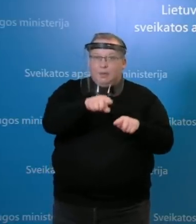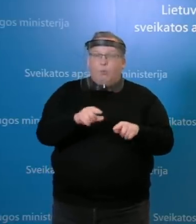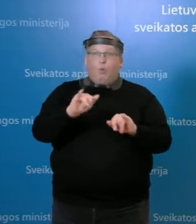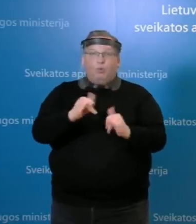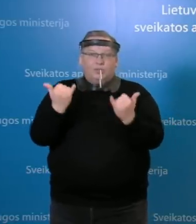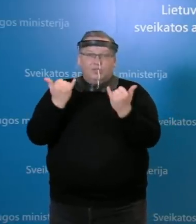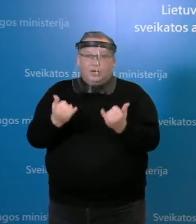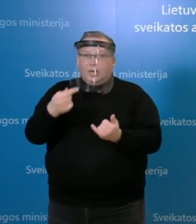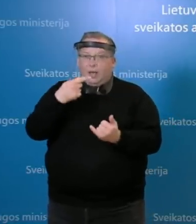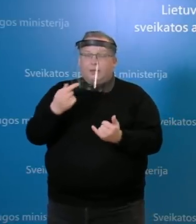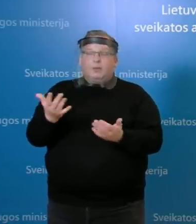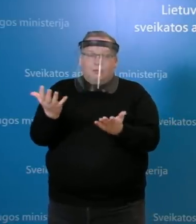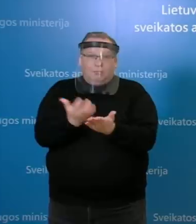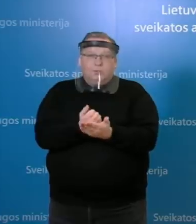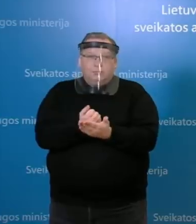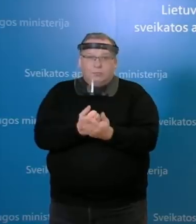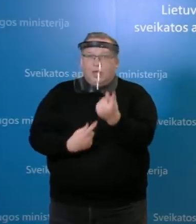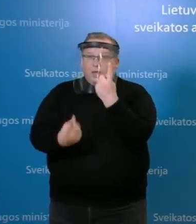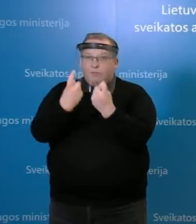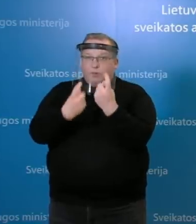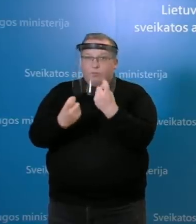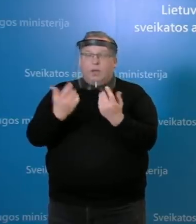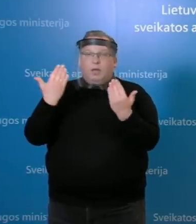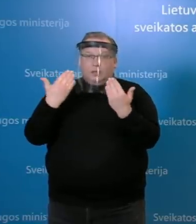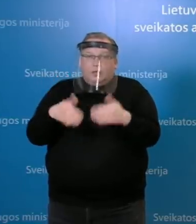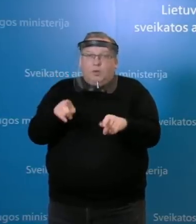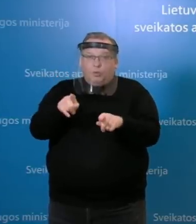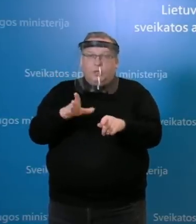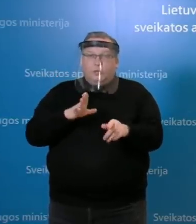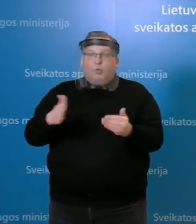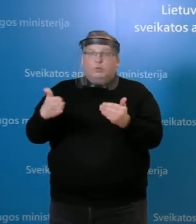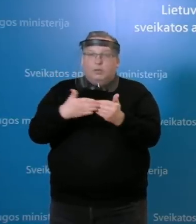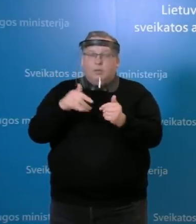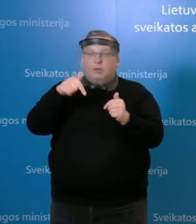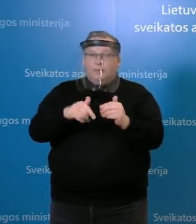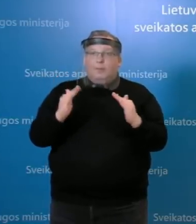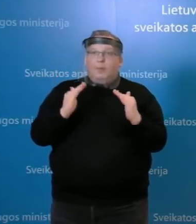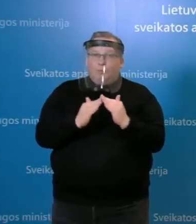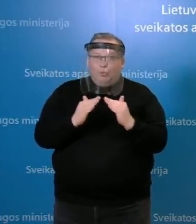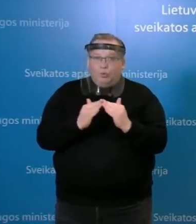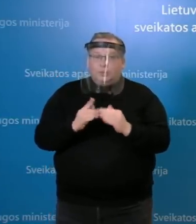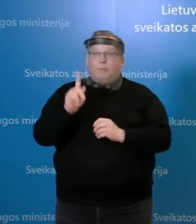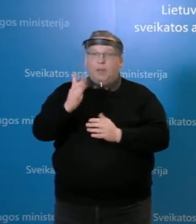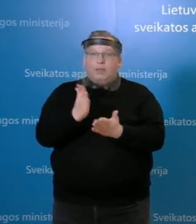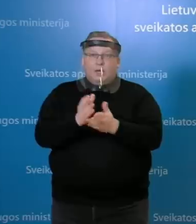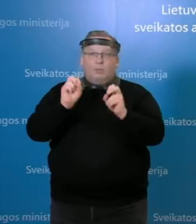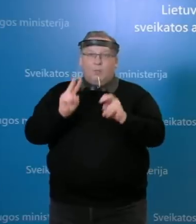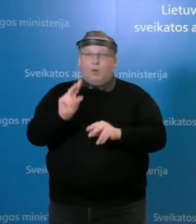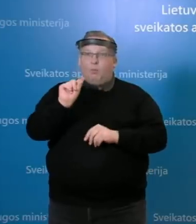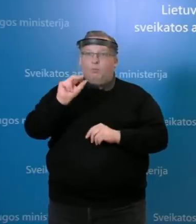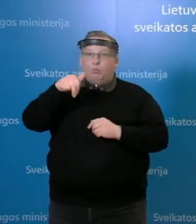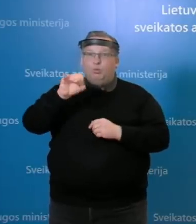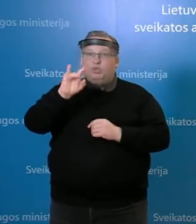kuriu šiandien ką tegavot informaciją, tai minėjot, kad artimo aplinkoje namuose turėjo salitį, bet ar yra, na, kažkokia rizika pušino kelio